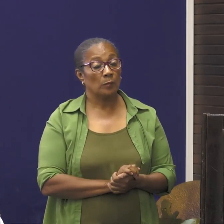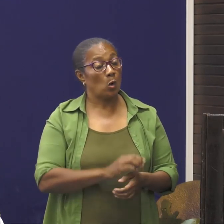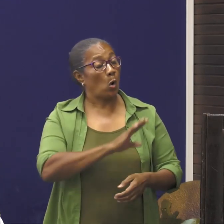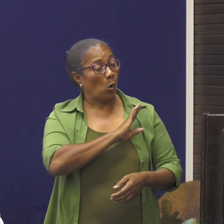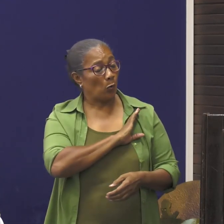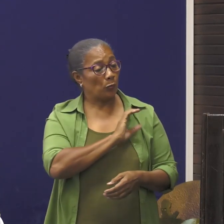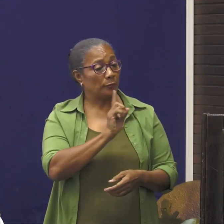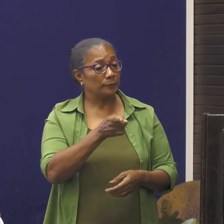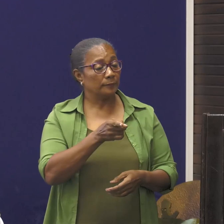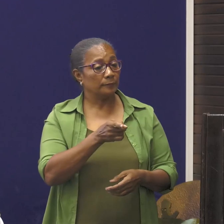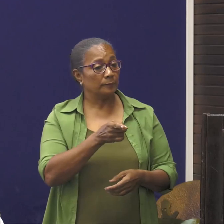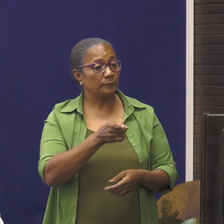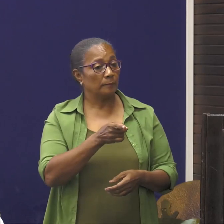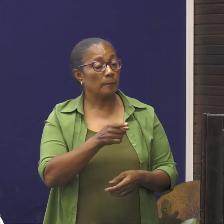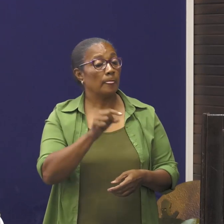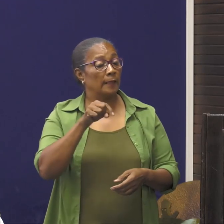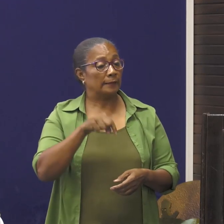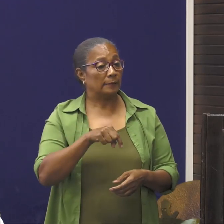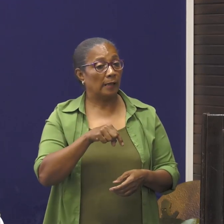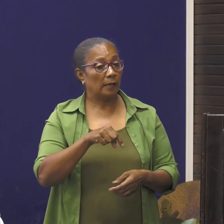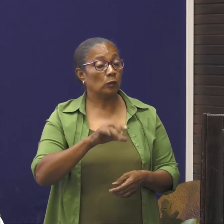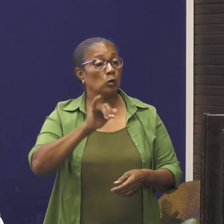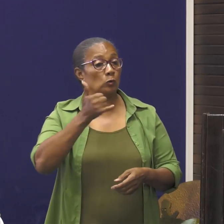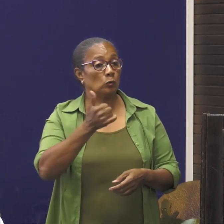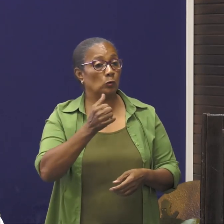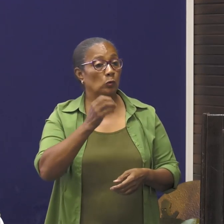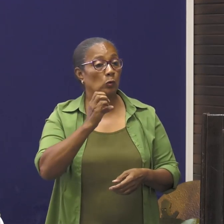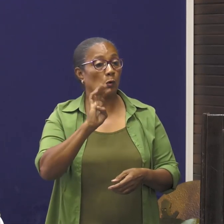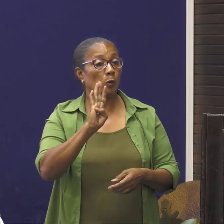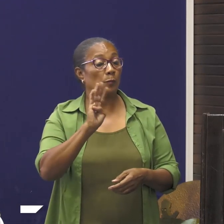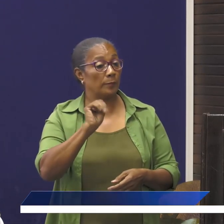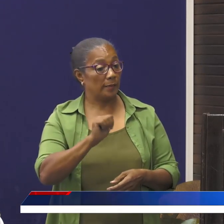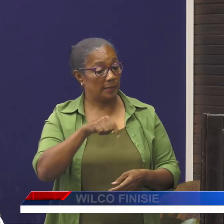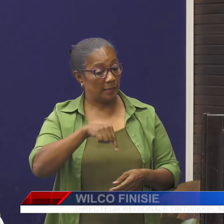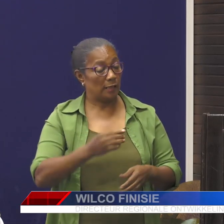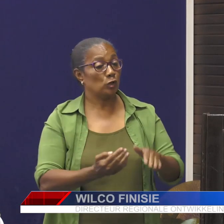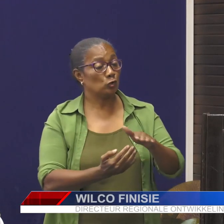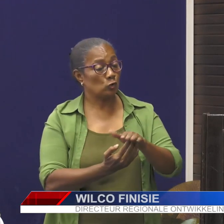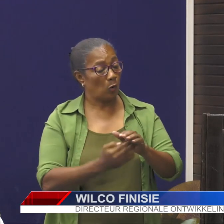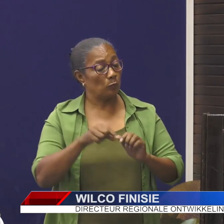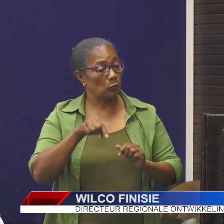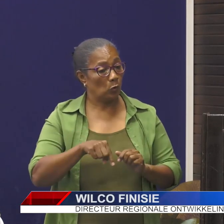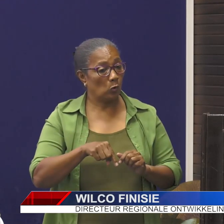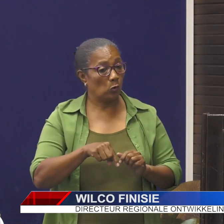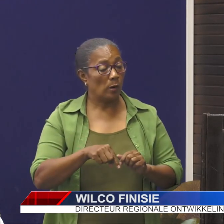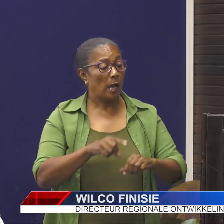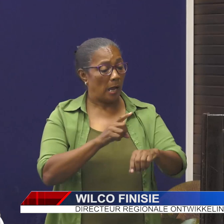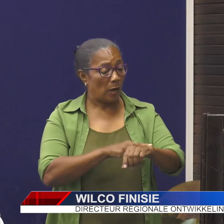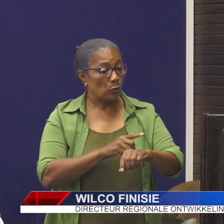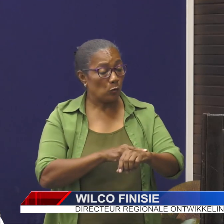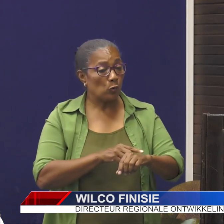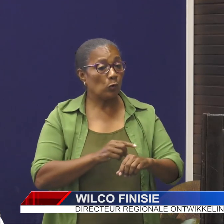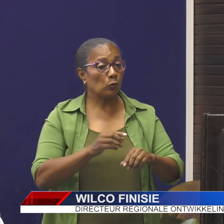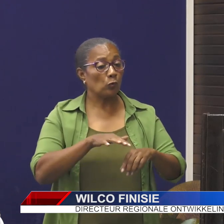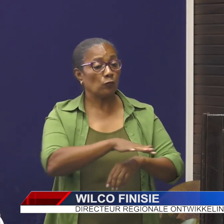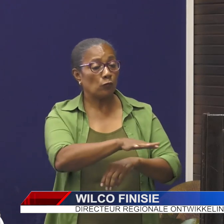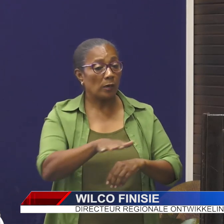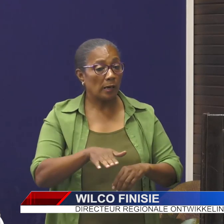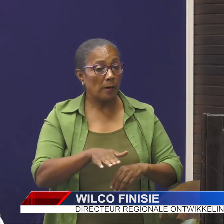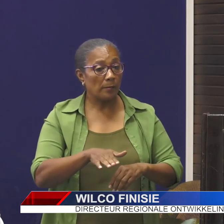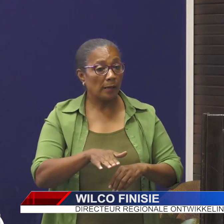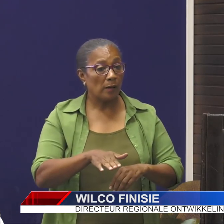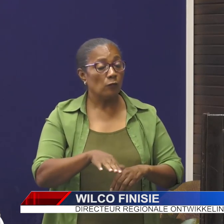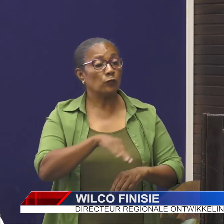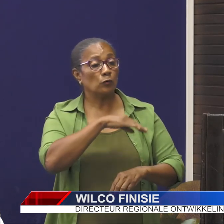Merofara, dan Nieuw-Kombe est stop voorlopig een euro voor Kamara voor Hori